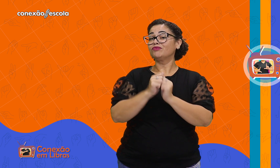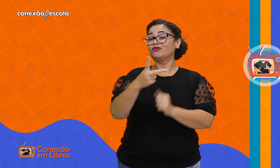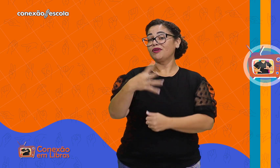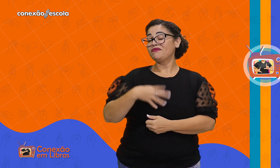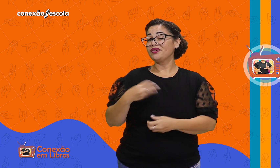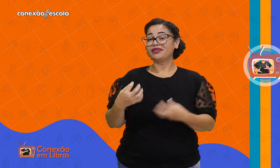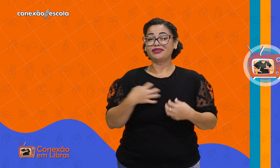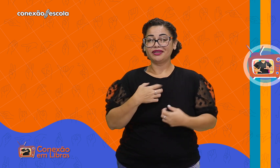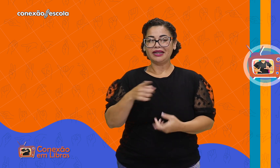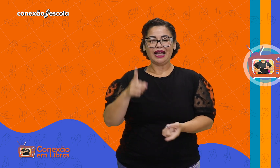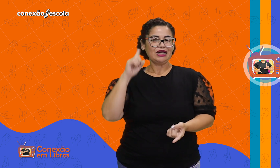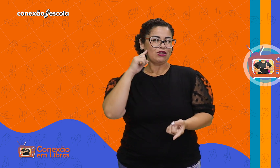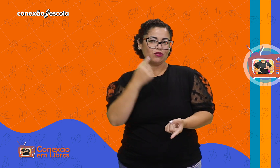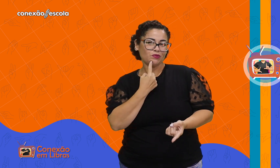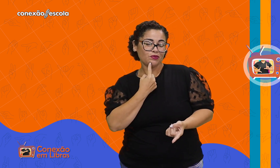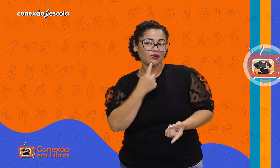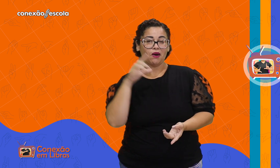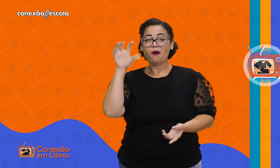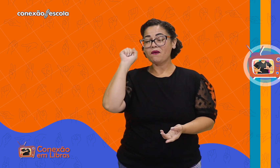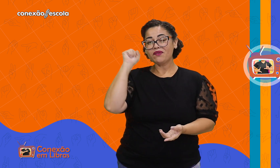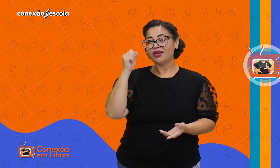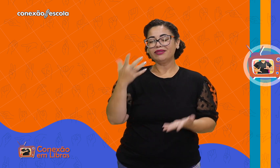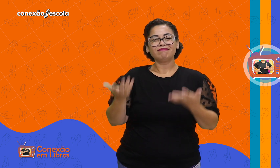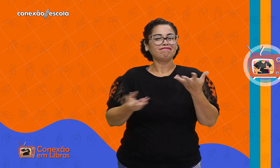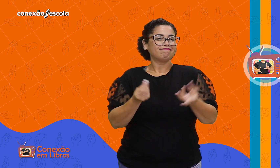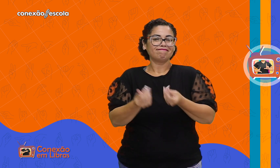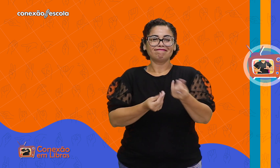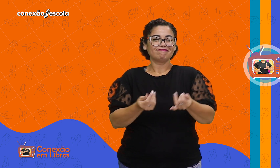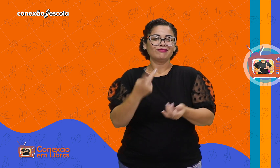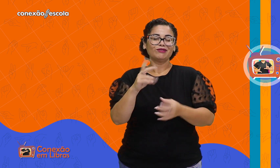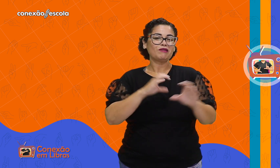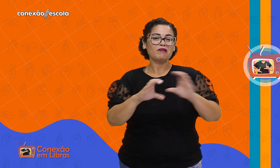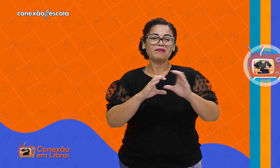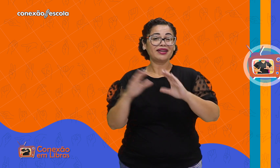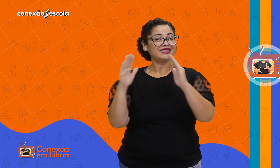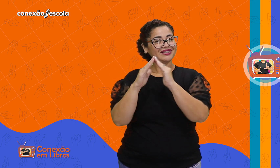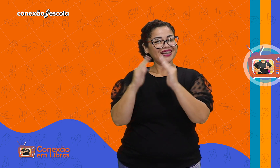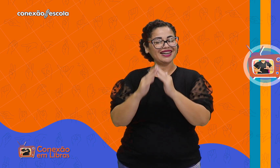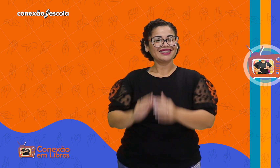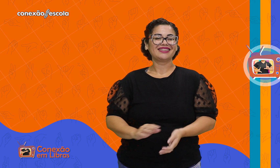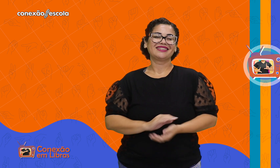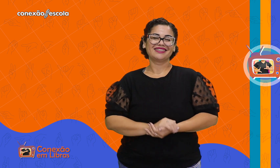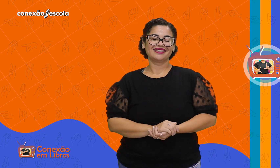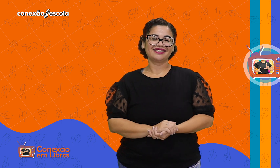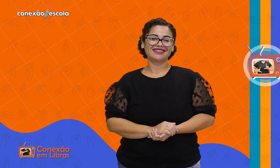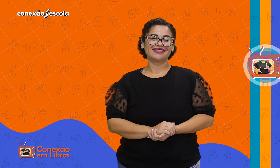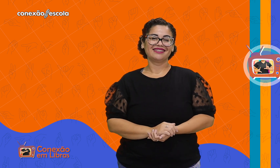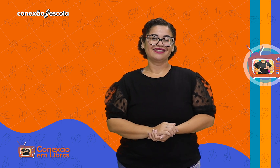é a convivência com a sua filha. Ela é surda? É ouvinte? Como funciona essa comunicação em casa?